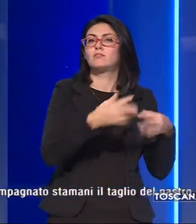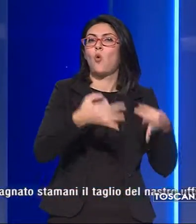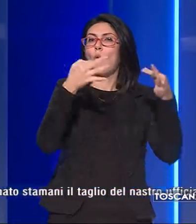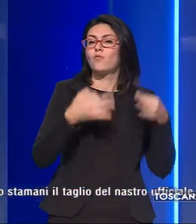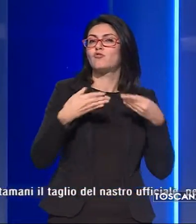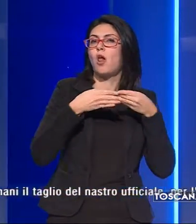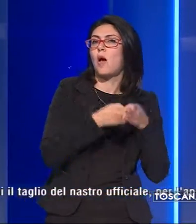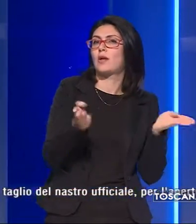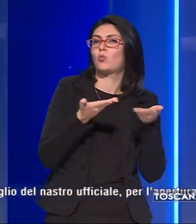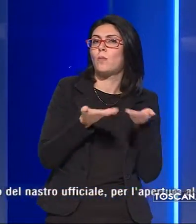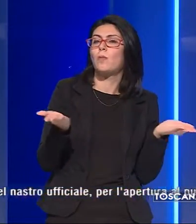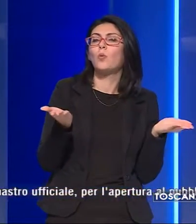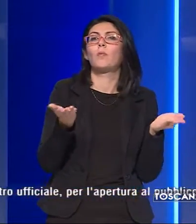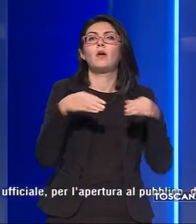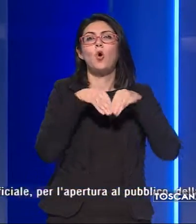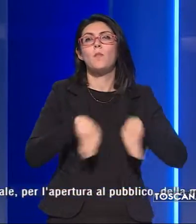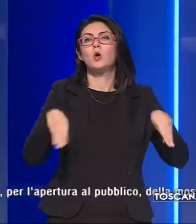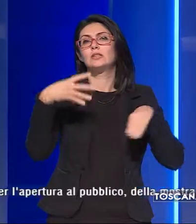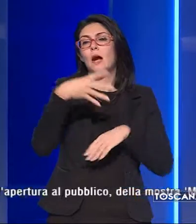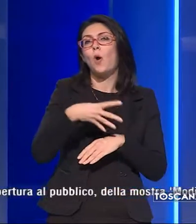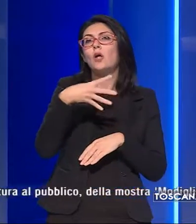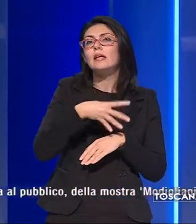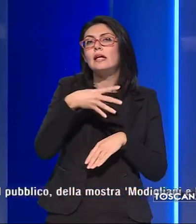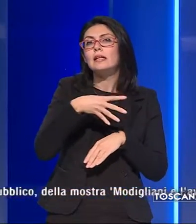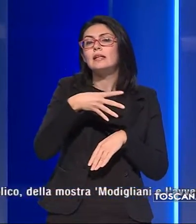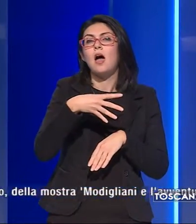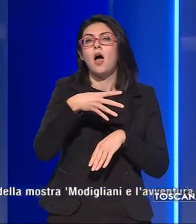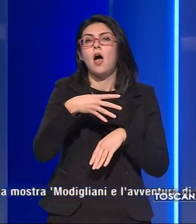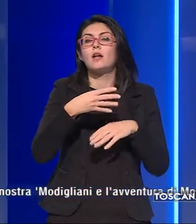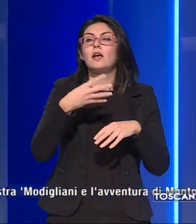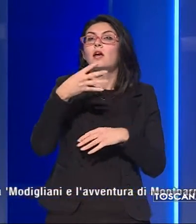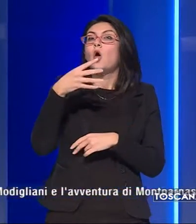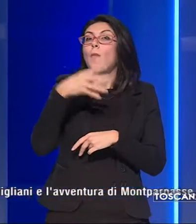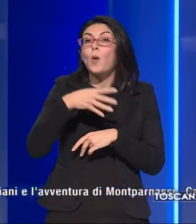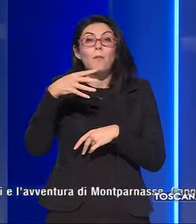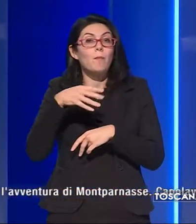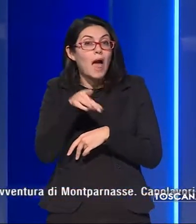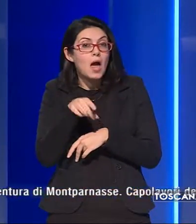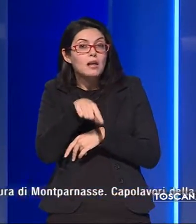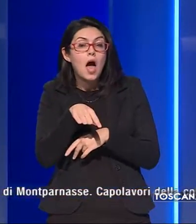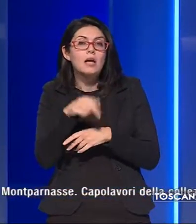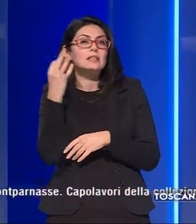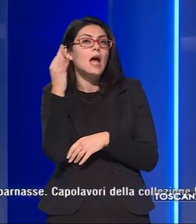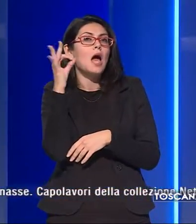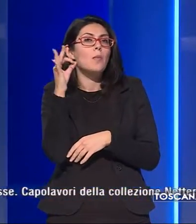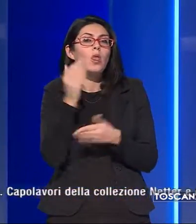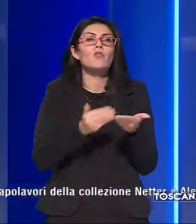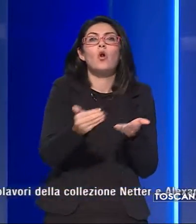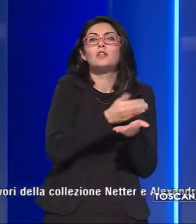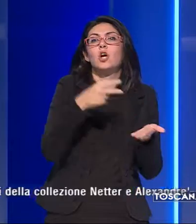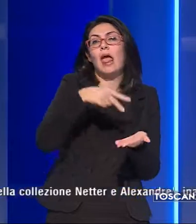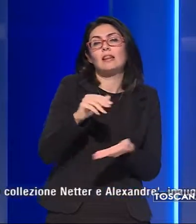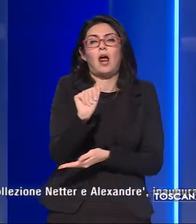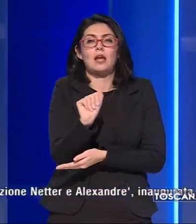'apertura al pubblico della mostra Modigliani e l'avventura di Montparnasse capolavori della collezione Necter e